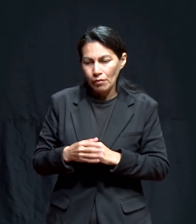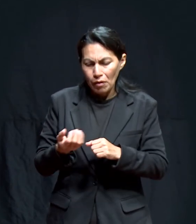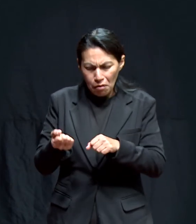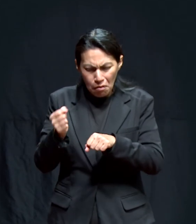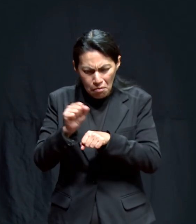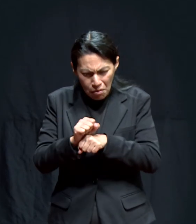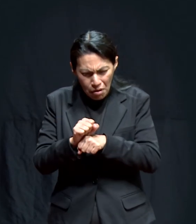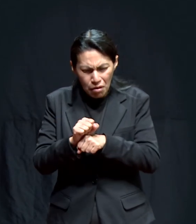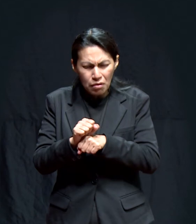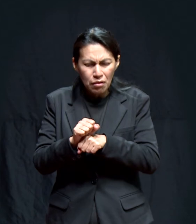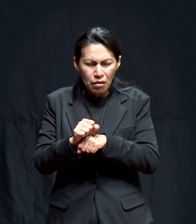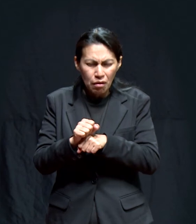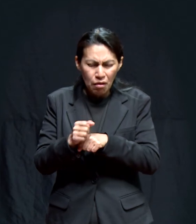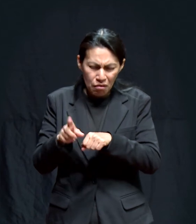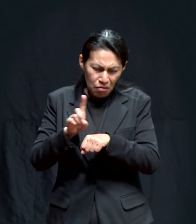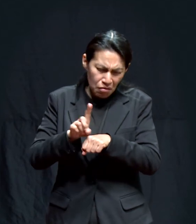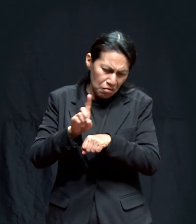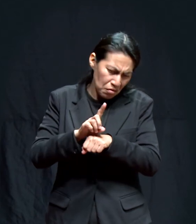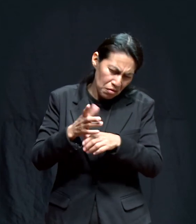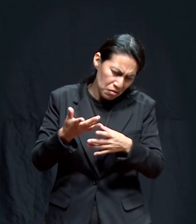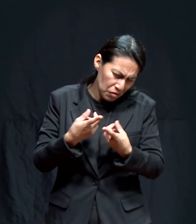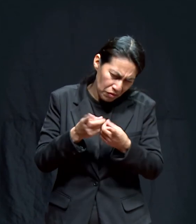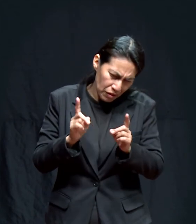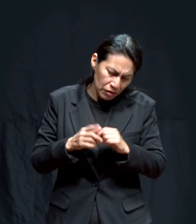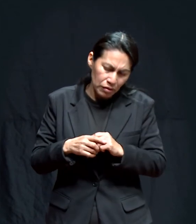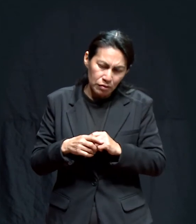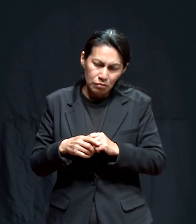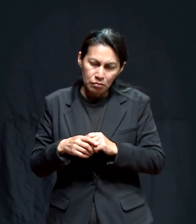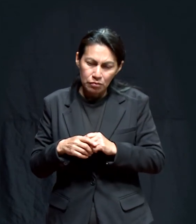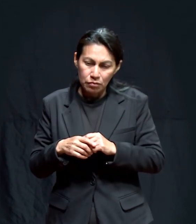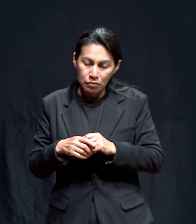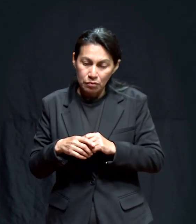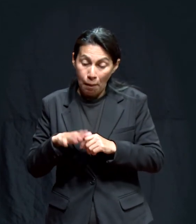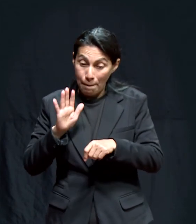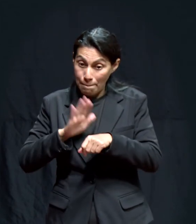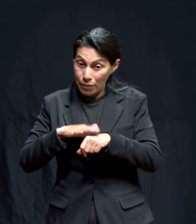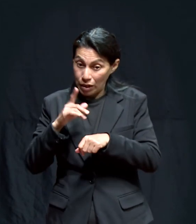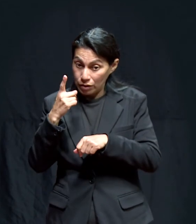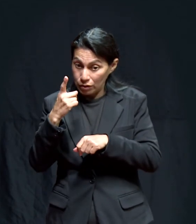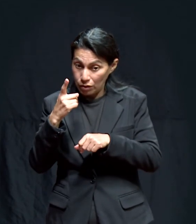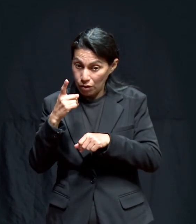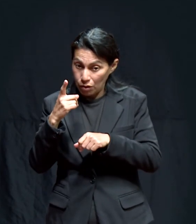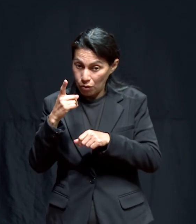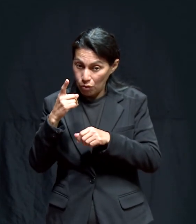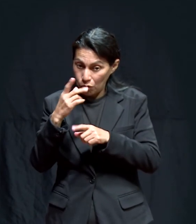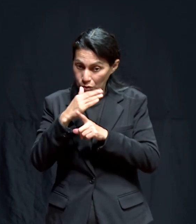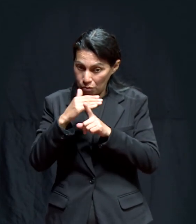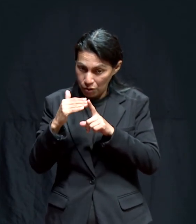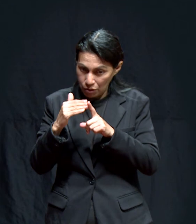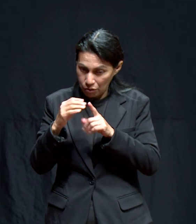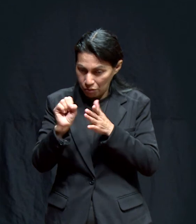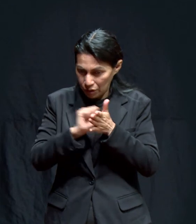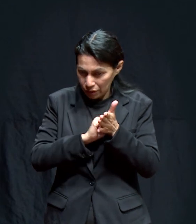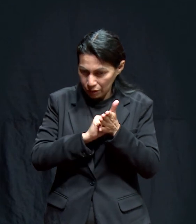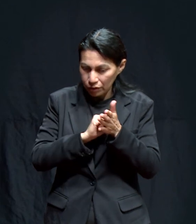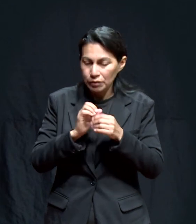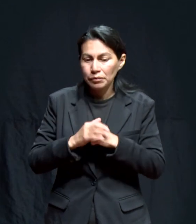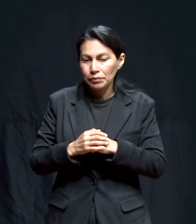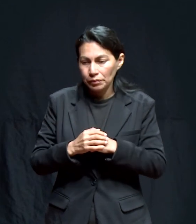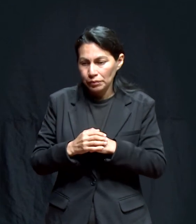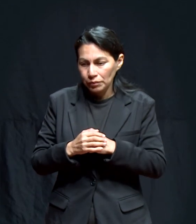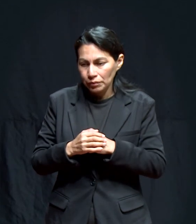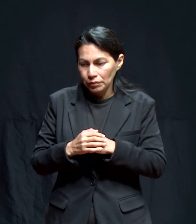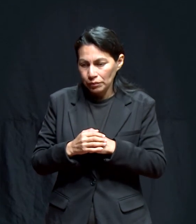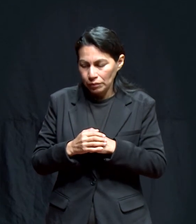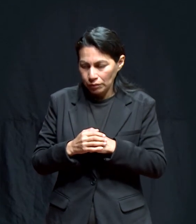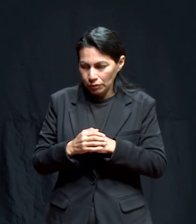ya nos pasamos nuestras semanas nuestros podríamos decir más de un mes y medio por cuarentena ¿verdad? que